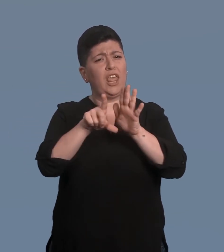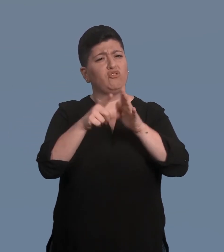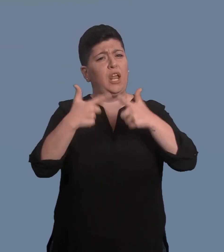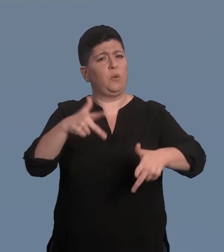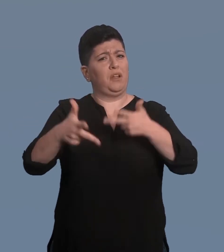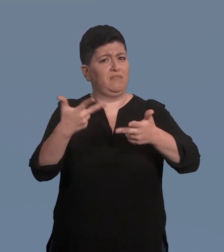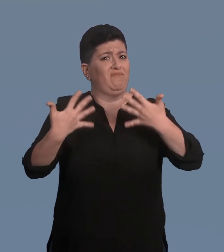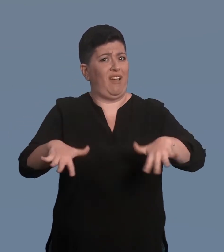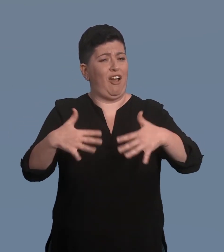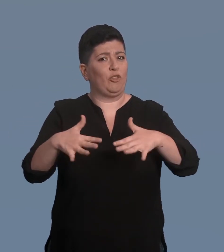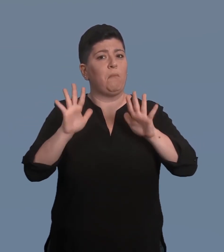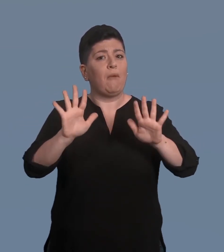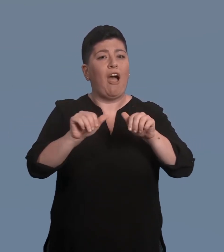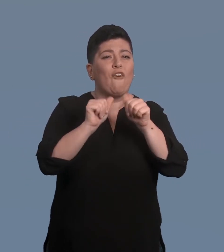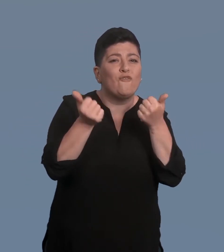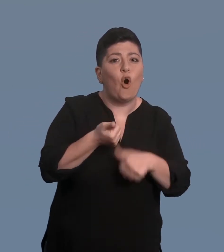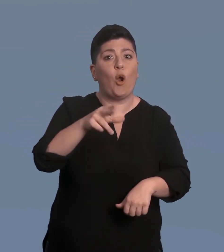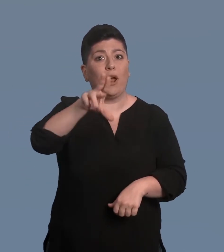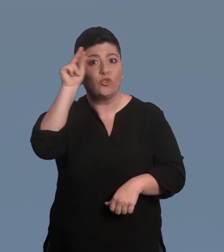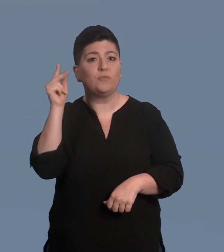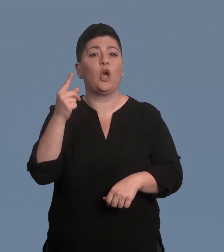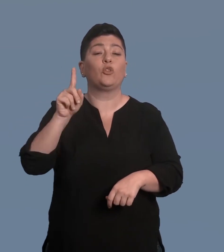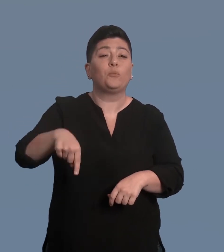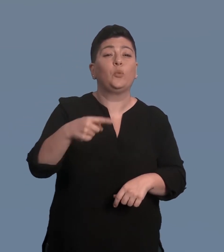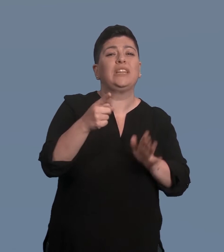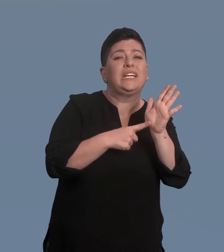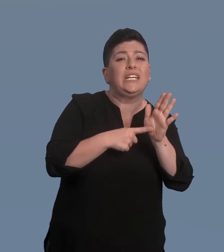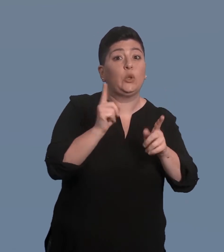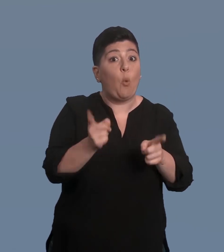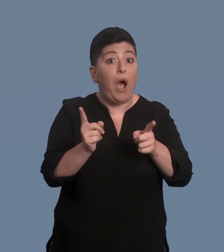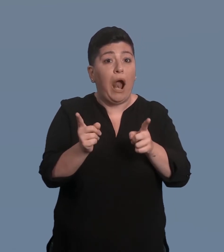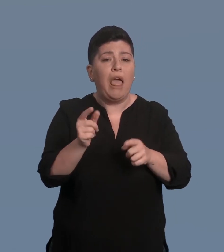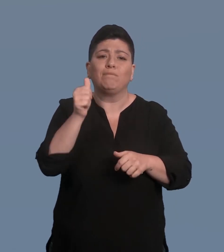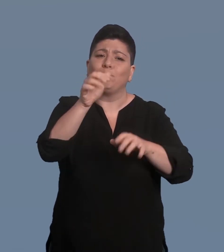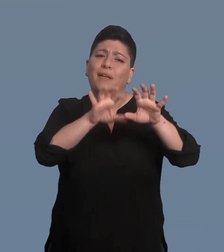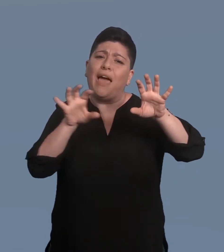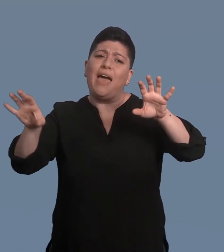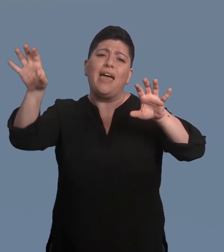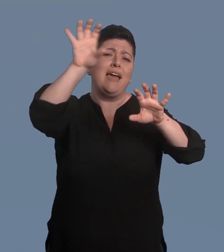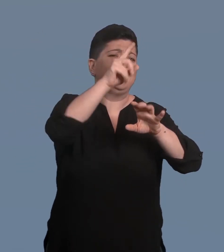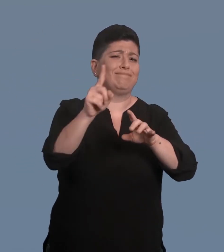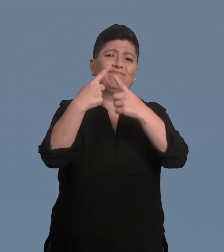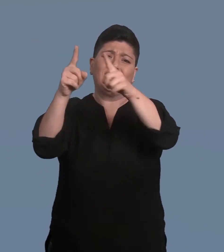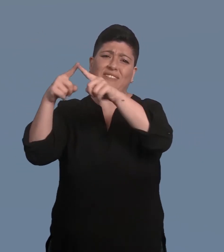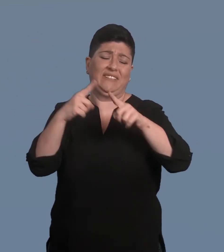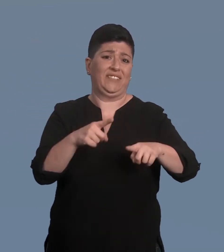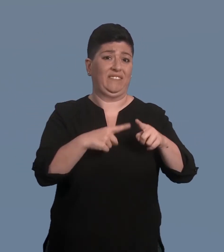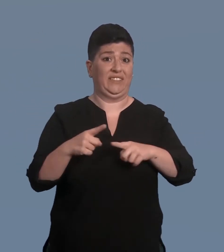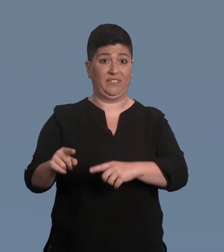segni. La forma del riconoscimento e i diritti che ne discendono sono tuttavia diversi da paese a paese. Non è sempre chiaro quali